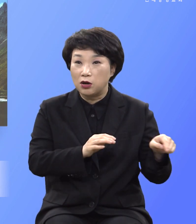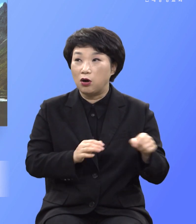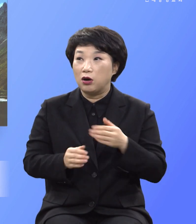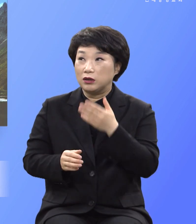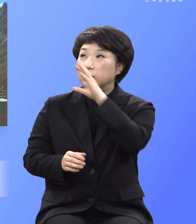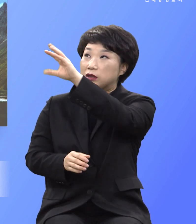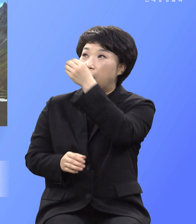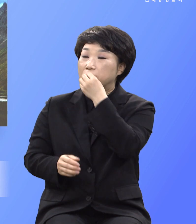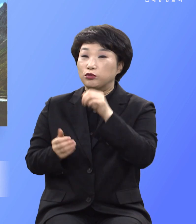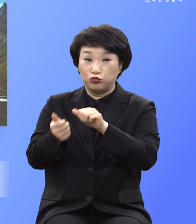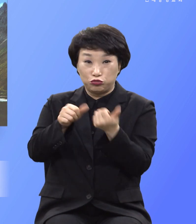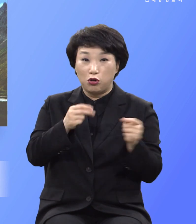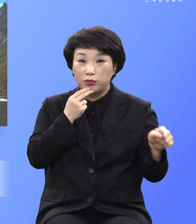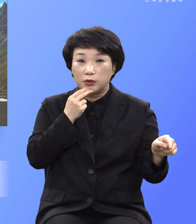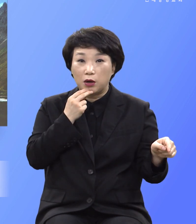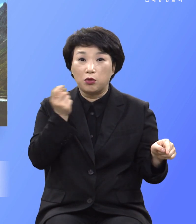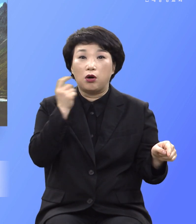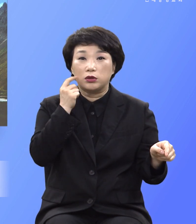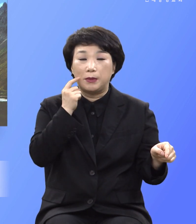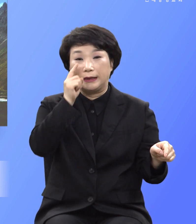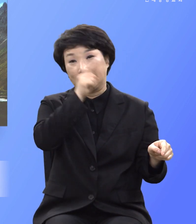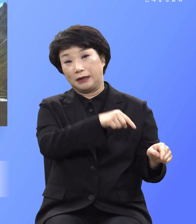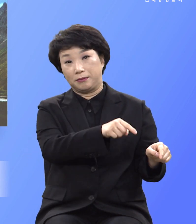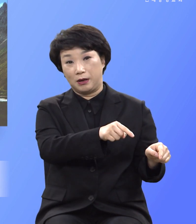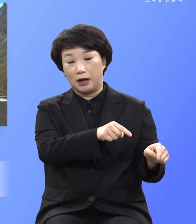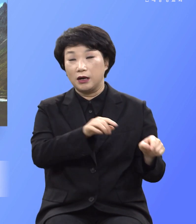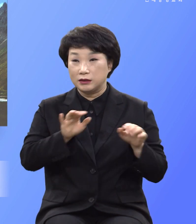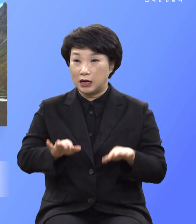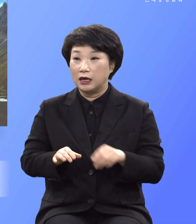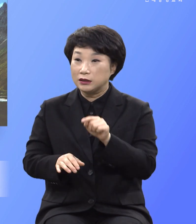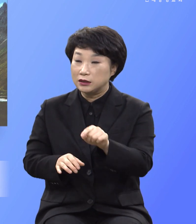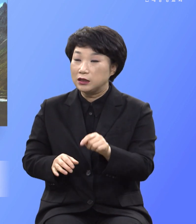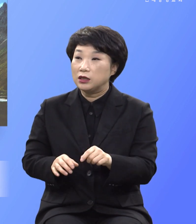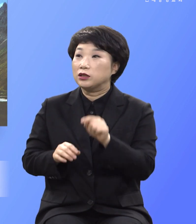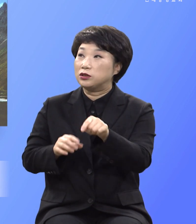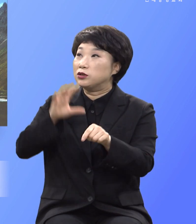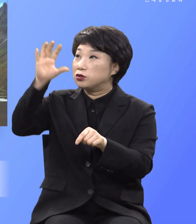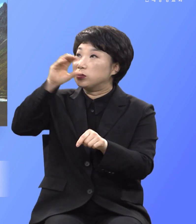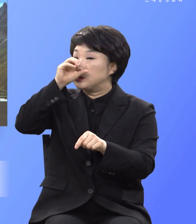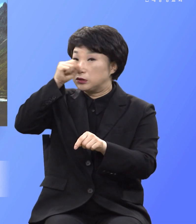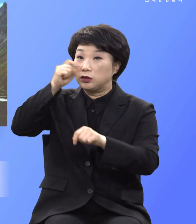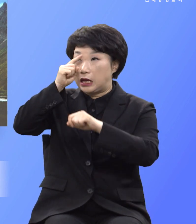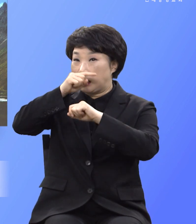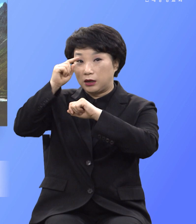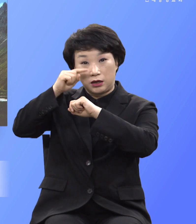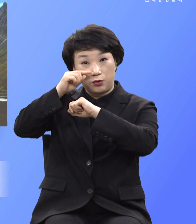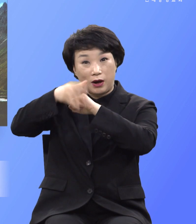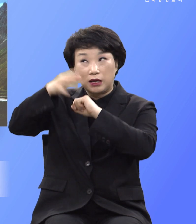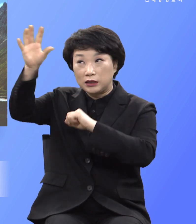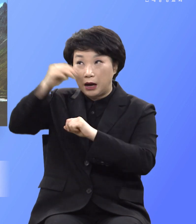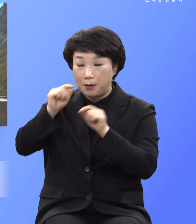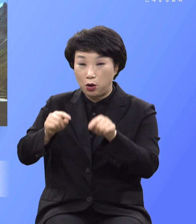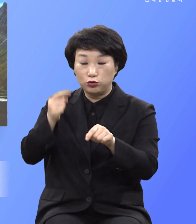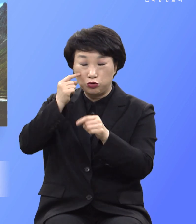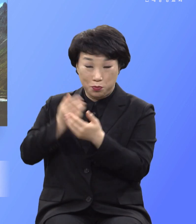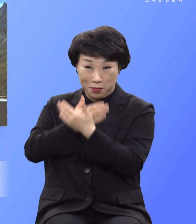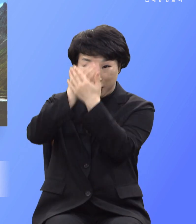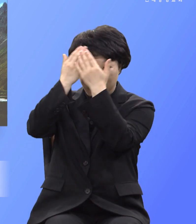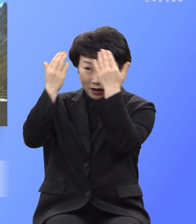나쁜 놈입니다 너희가 그것을 먹는 날에는 눈이 밝아 하나님과